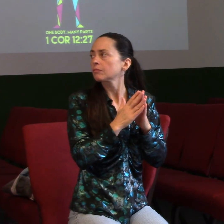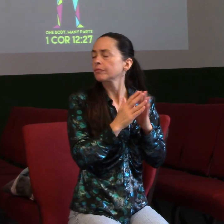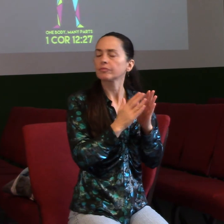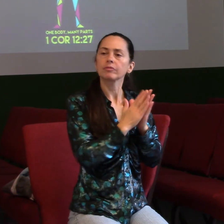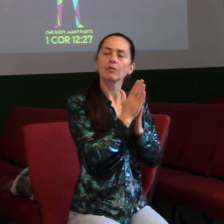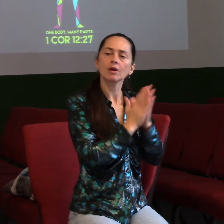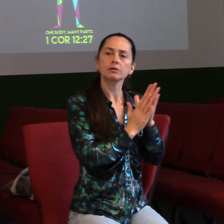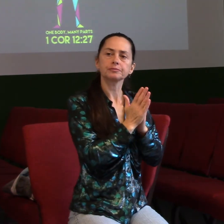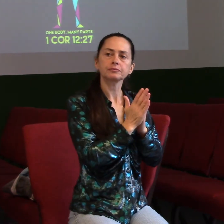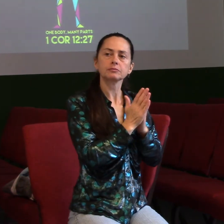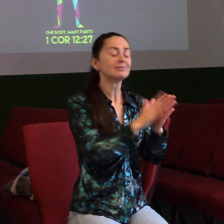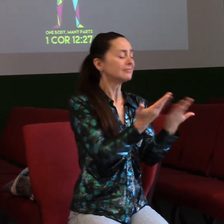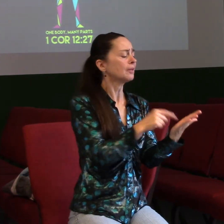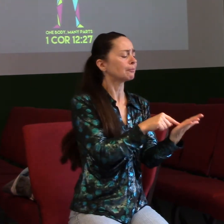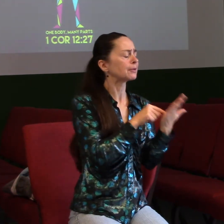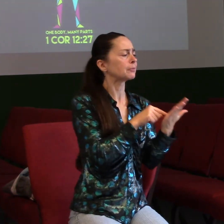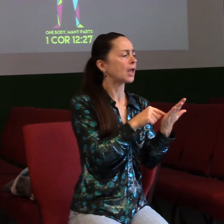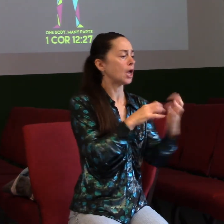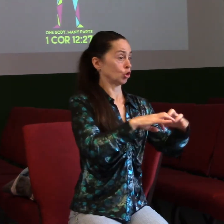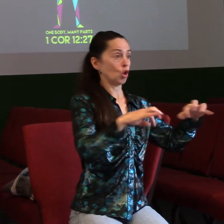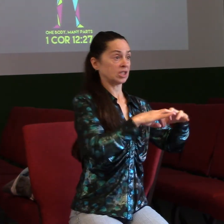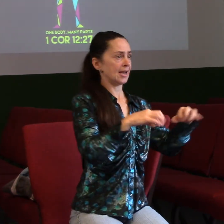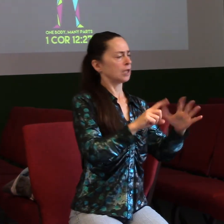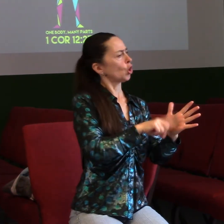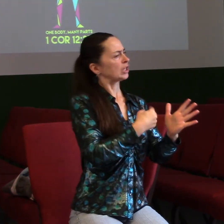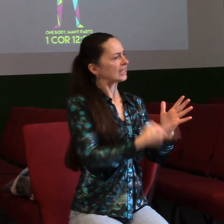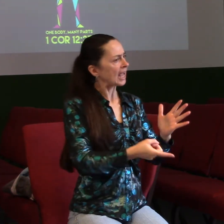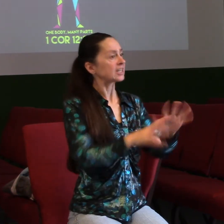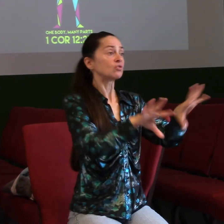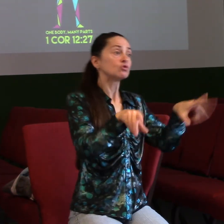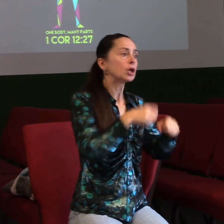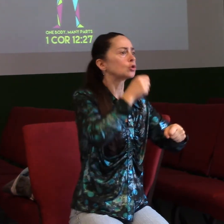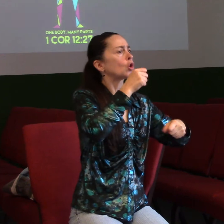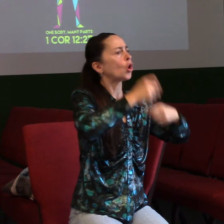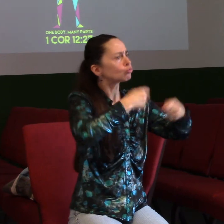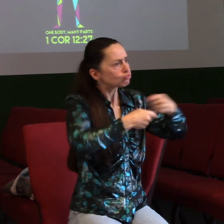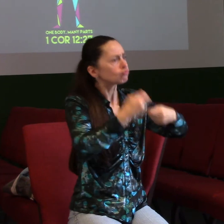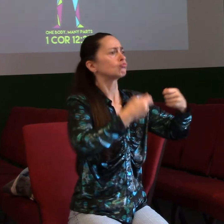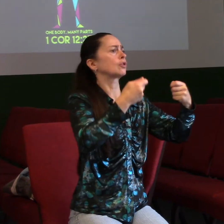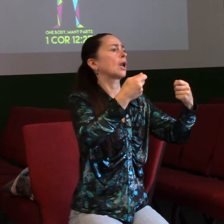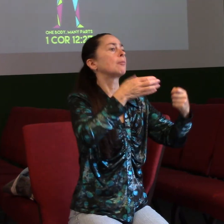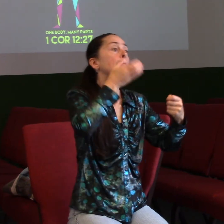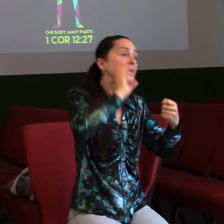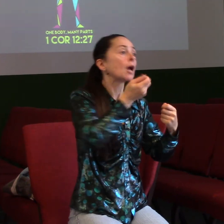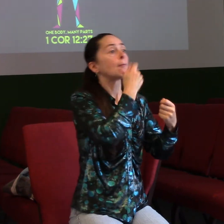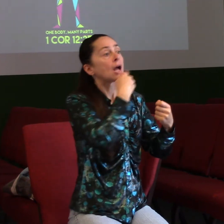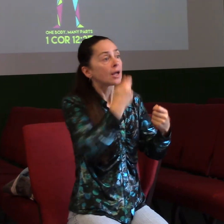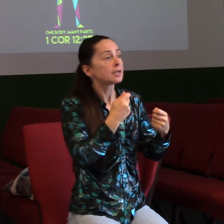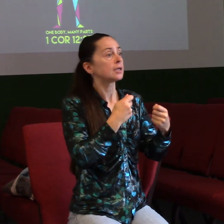Ale v Bibli to tak není rozdělané. Cokoliv děláme, ať už žijeme, či pijeme, máme dělat ke slávě Boží. Cokoliv se může